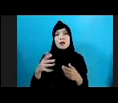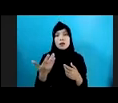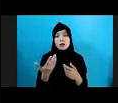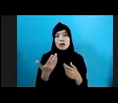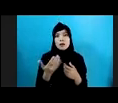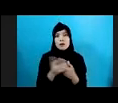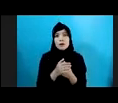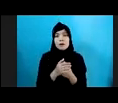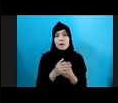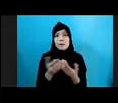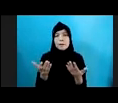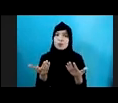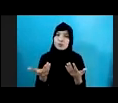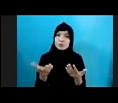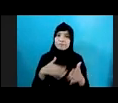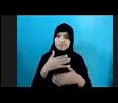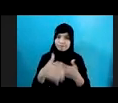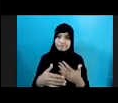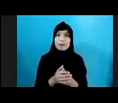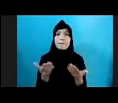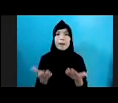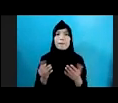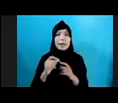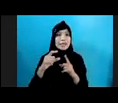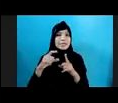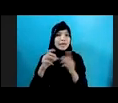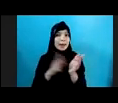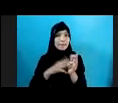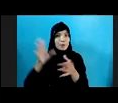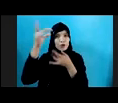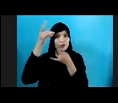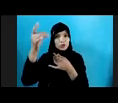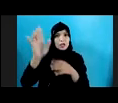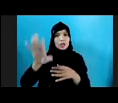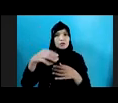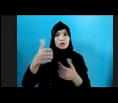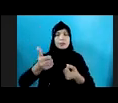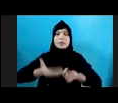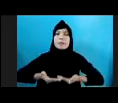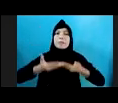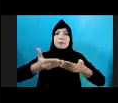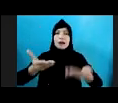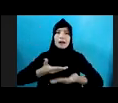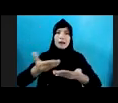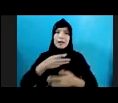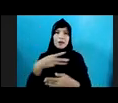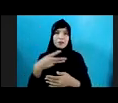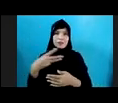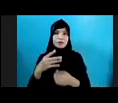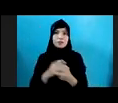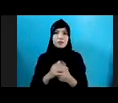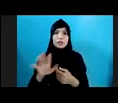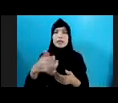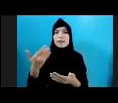Bawahi Adalah Bagaimana Agar SDM Yang Profesional Itu Juga Bisa Memberikan Lainan Yang Efektif Juga Kita Memiliki